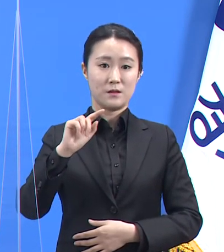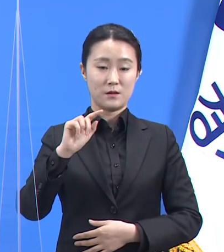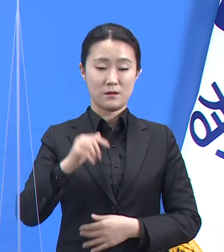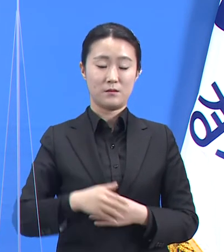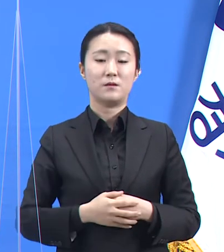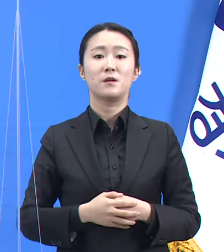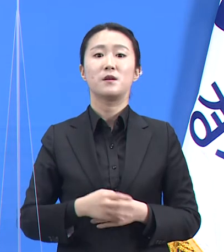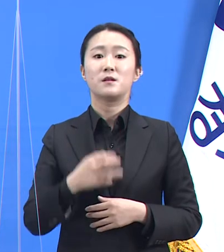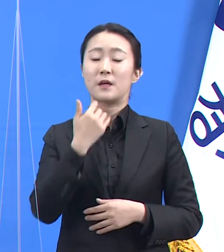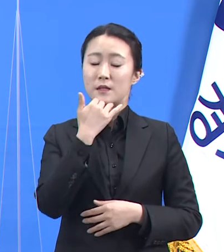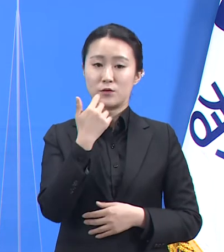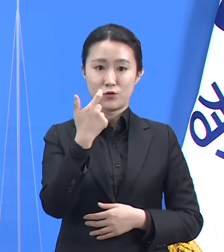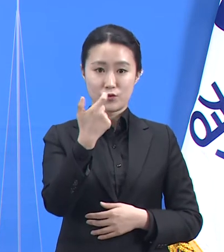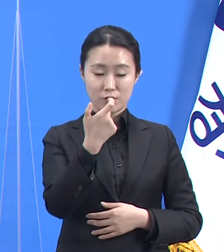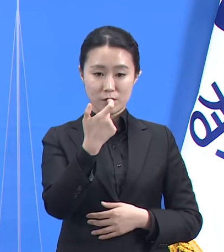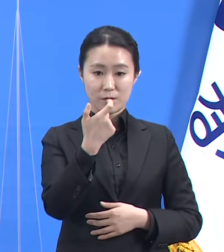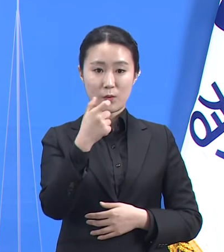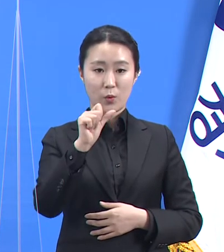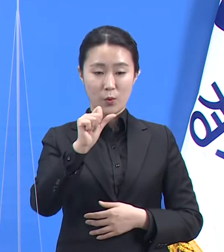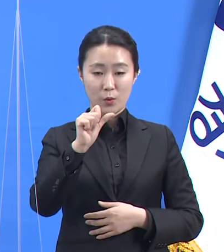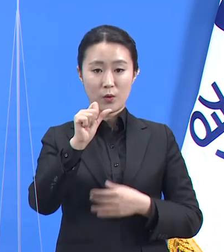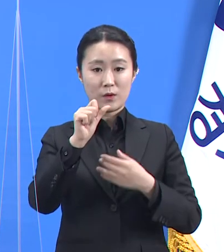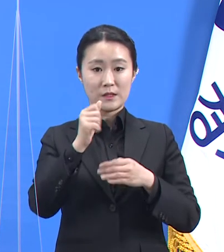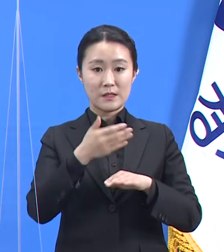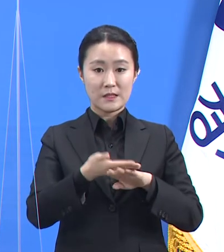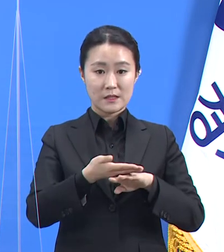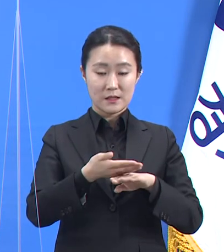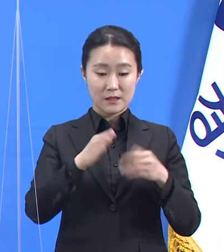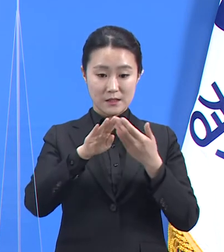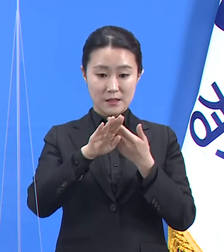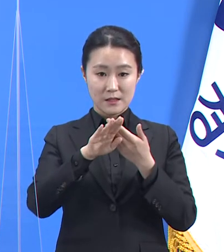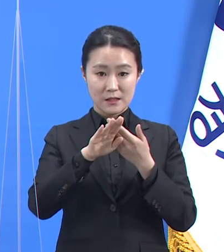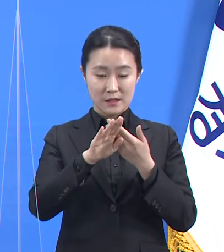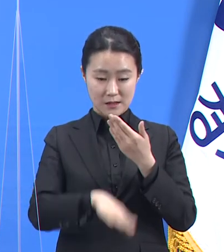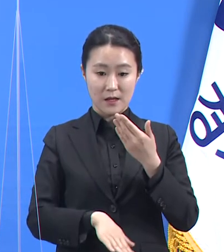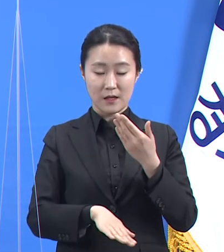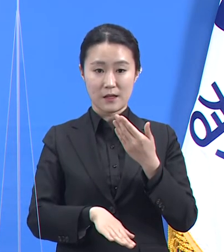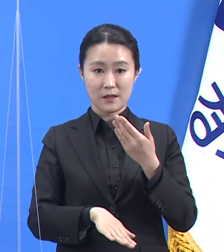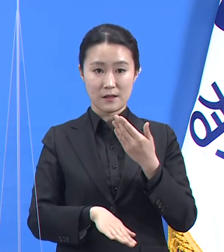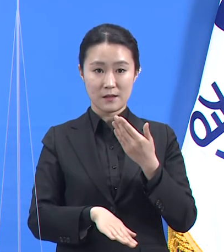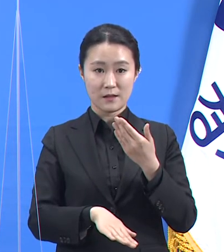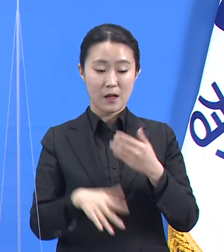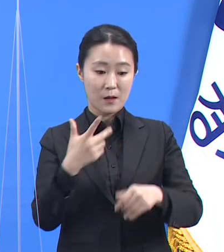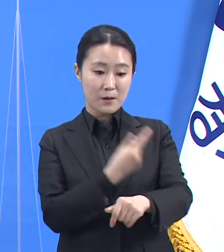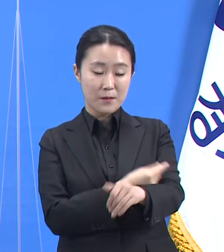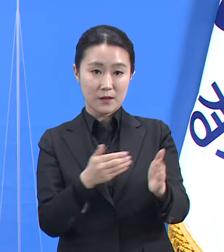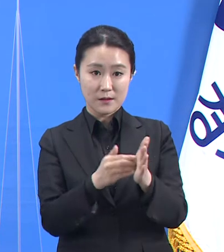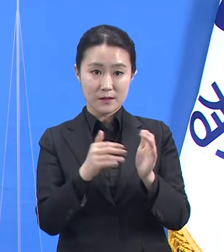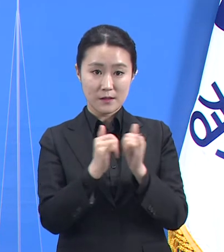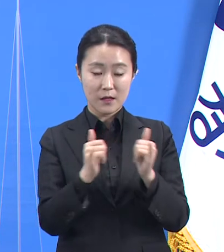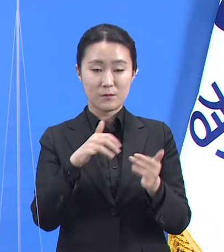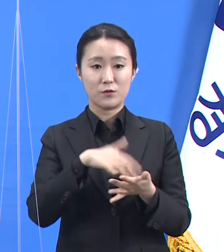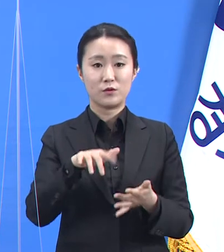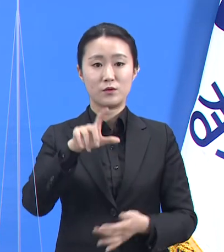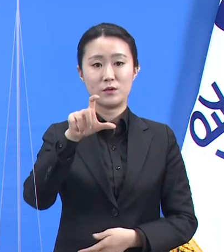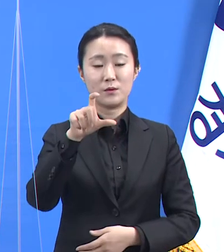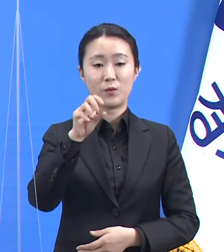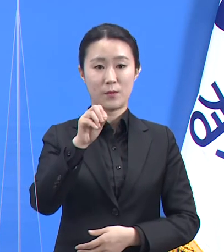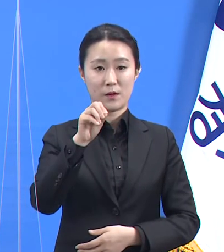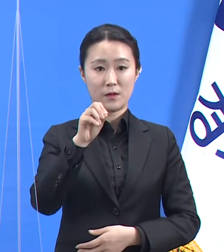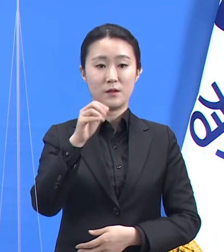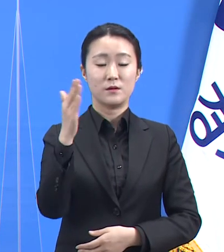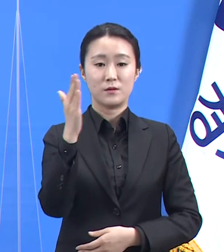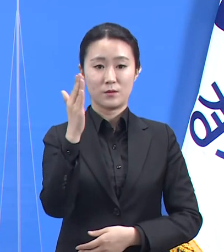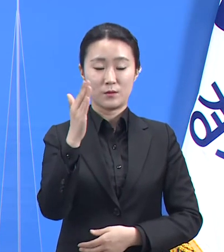예방접종자 수는 410명이 증가하여 총 15만 1,832명입니다. 접종